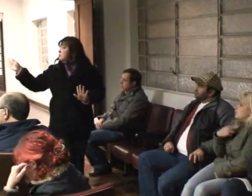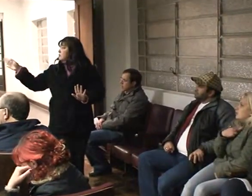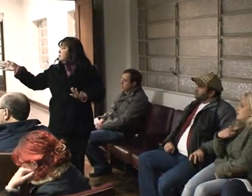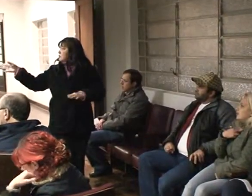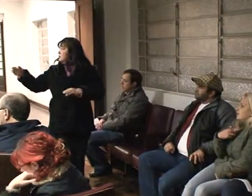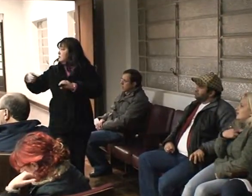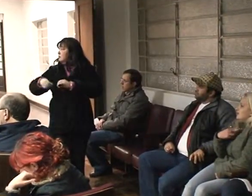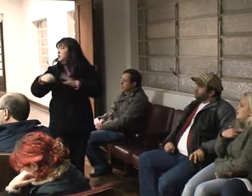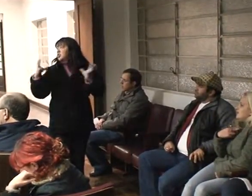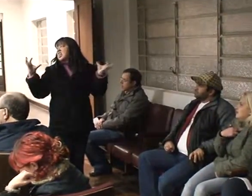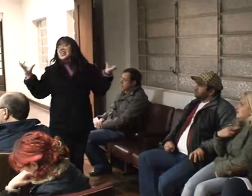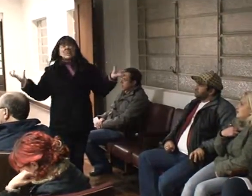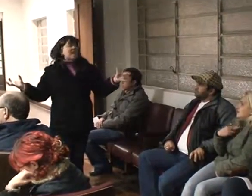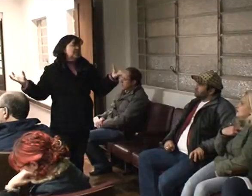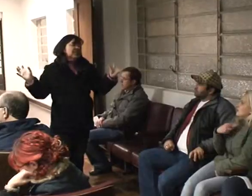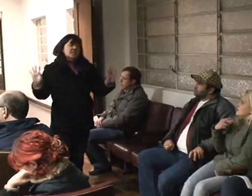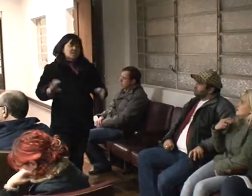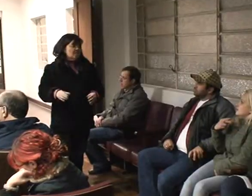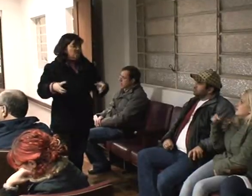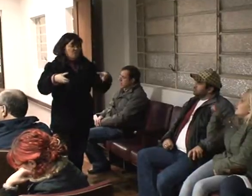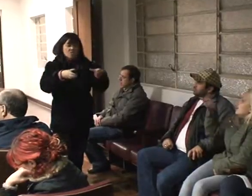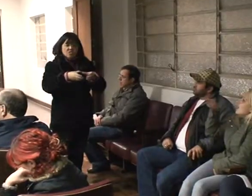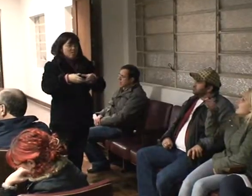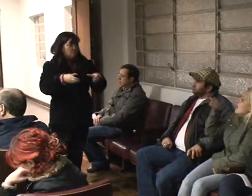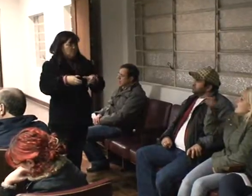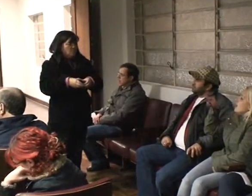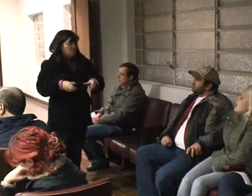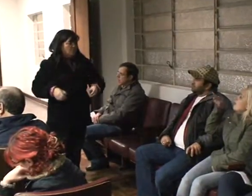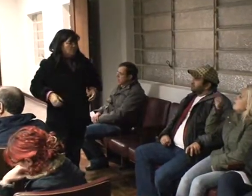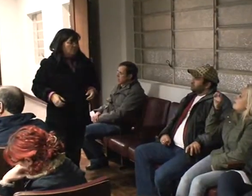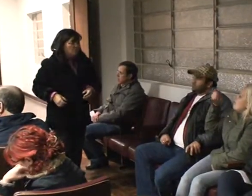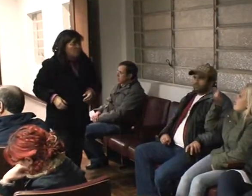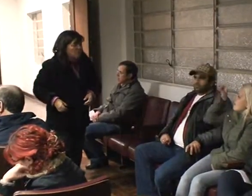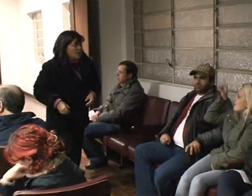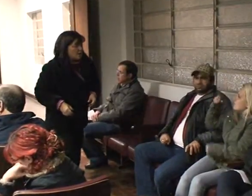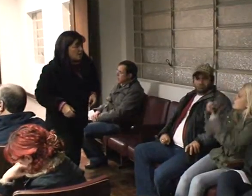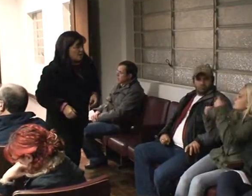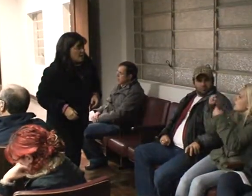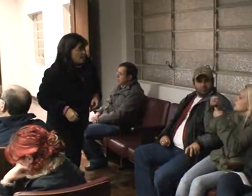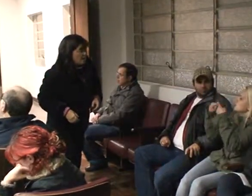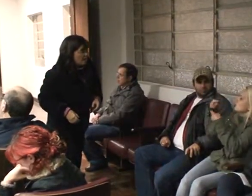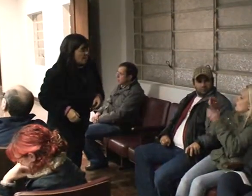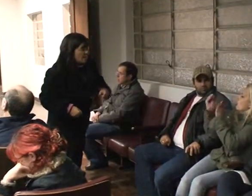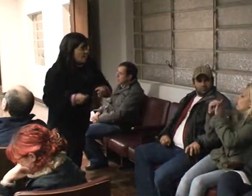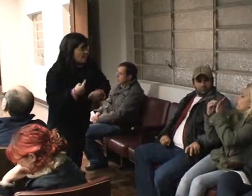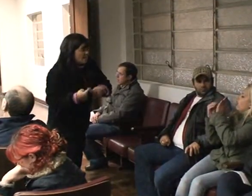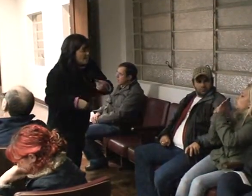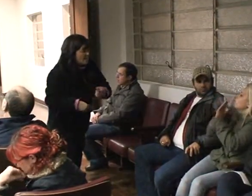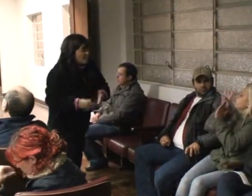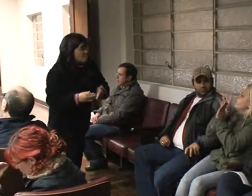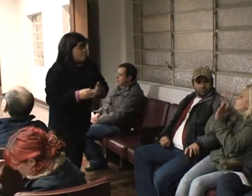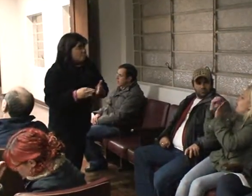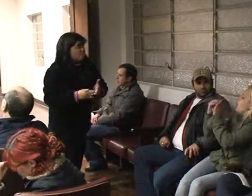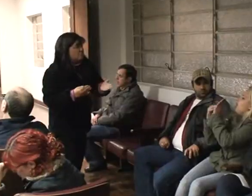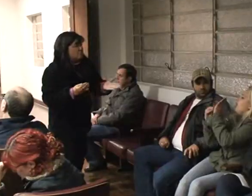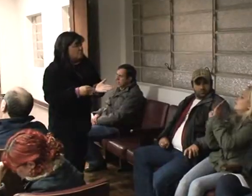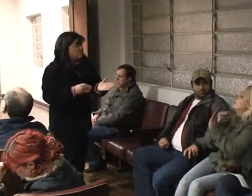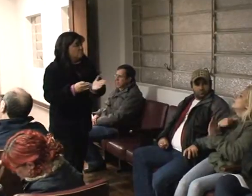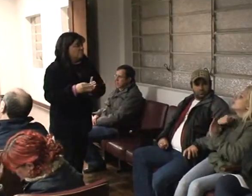integralizado. Então, é uma dificuldade aí dentro do governo, até mesmo de coadunar essas ações. Aqui está presente e deixou